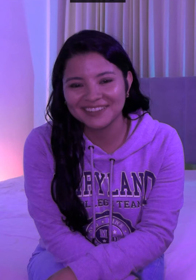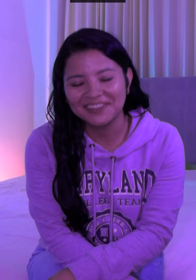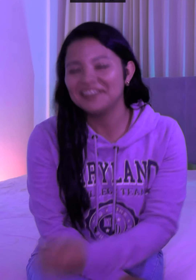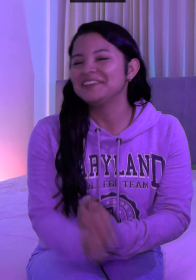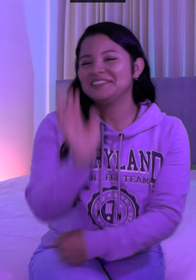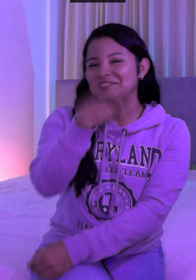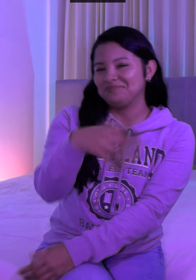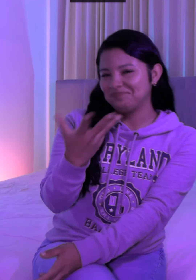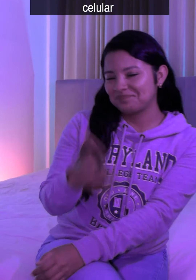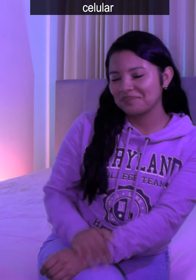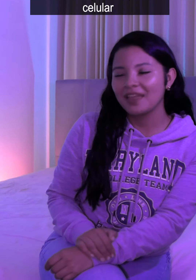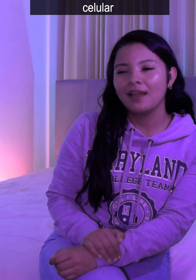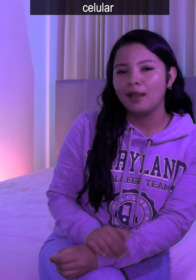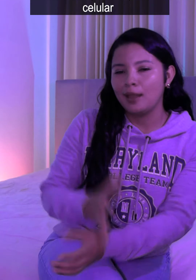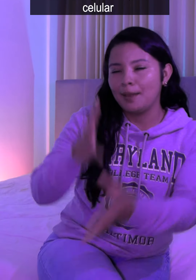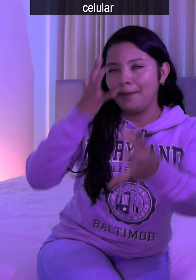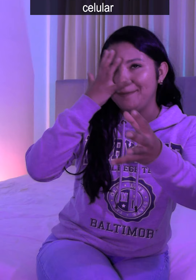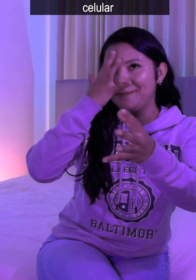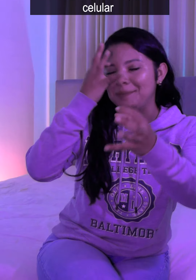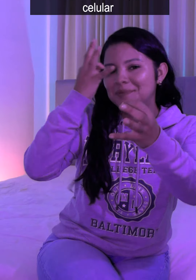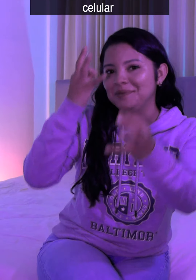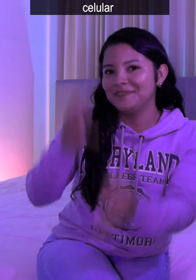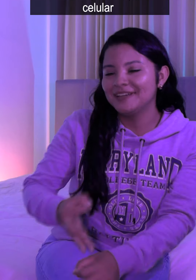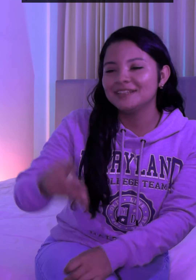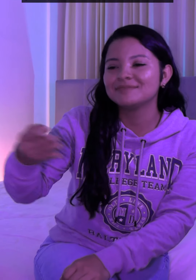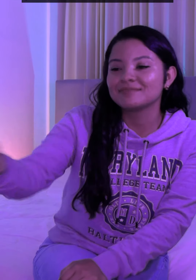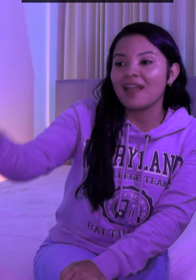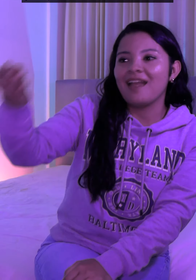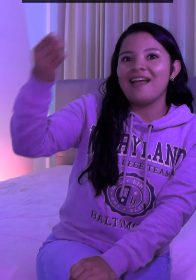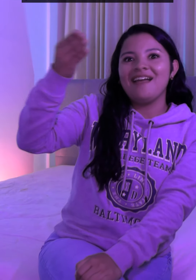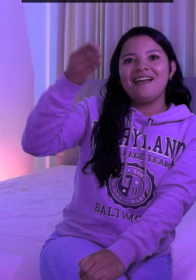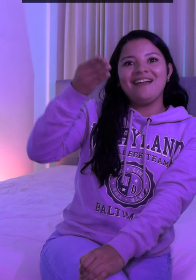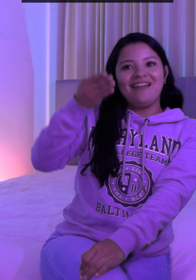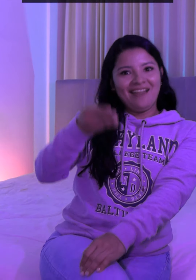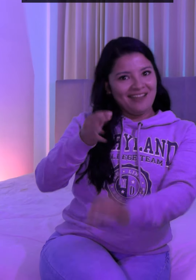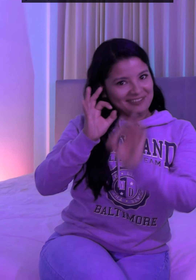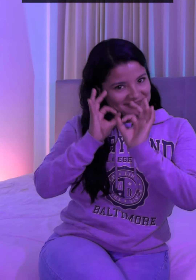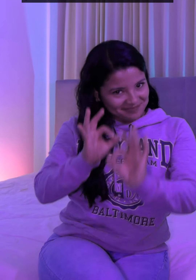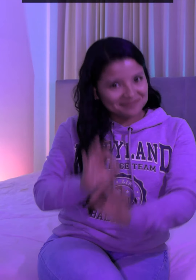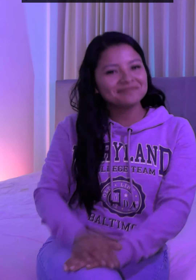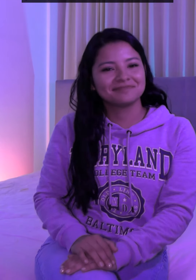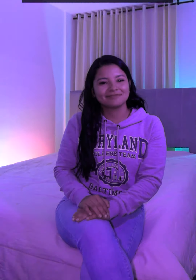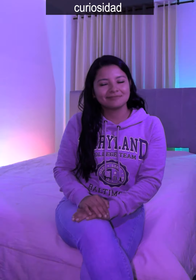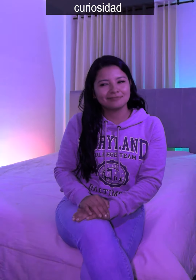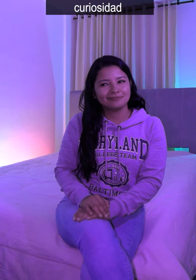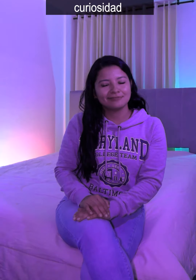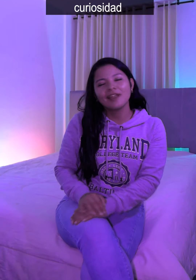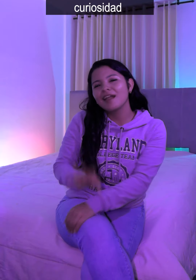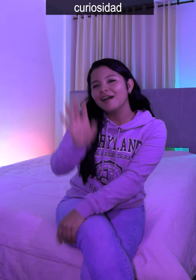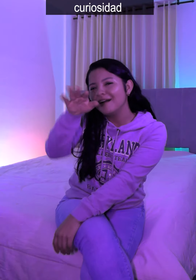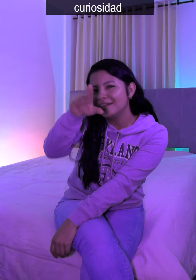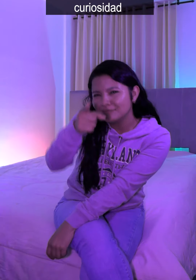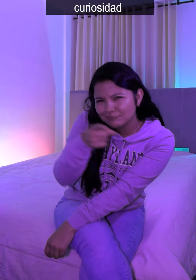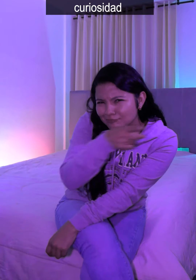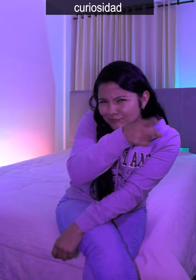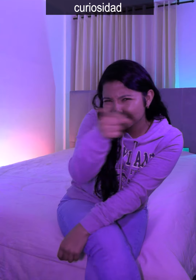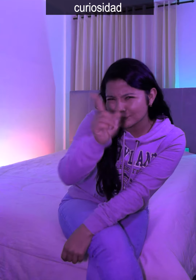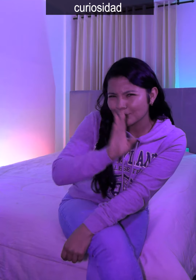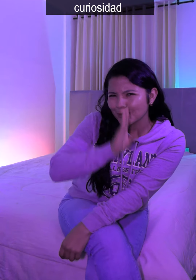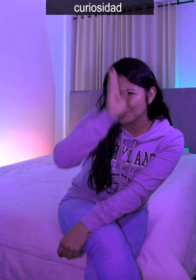el caso fue que recupere mi celular y empezamos la comunicación. El señor tenía mucha